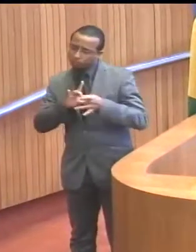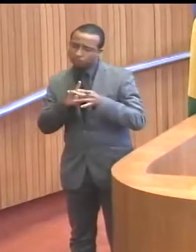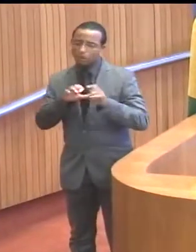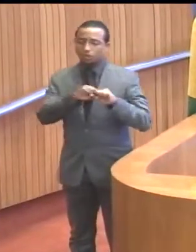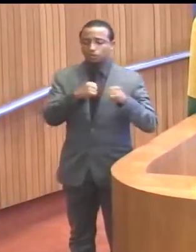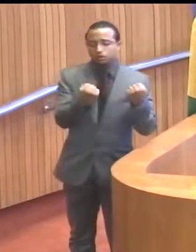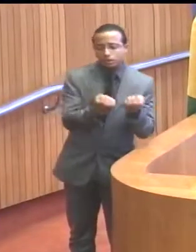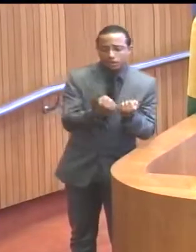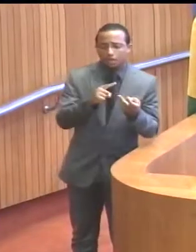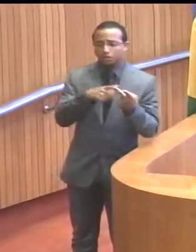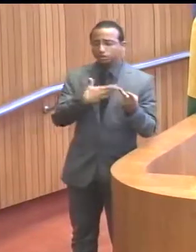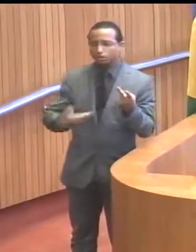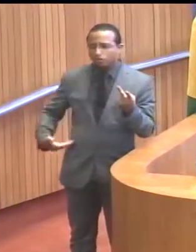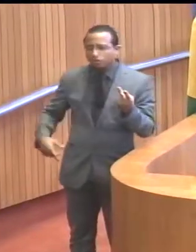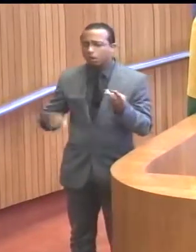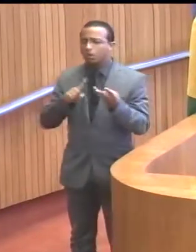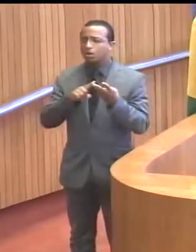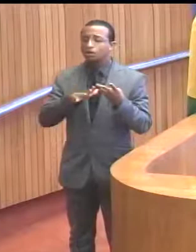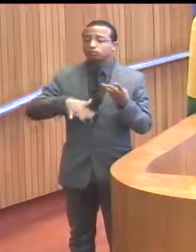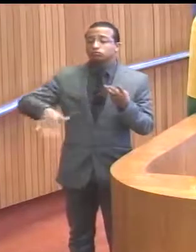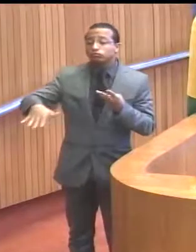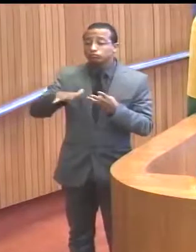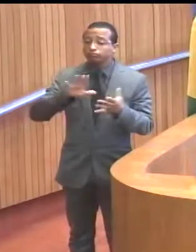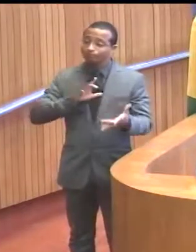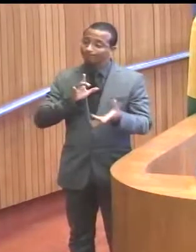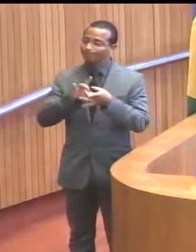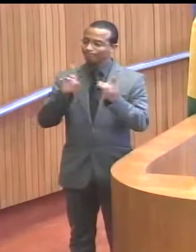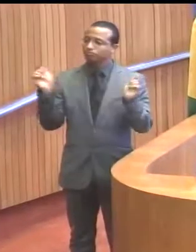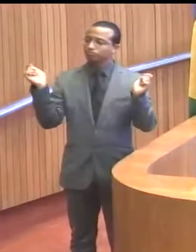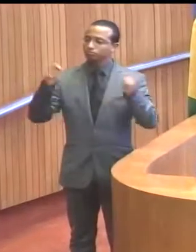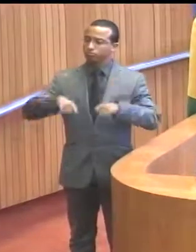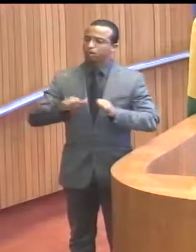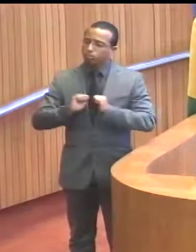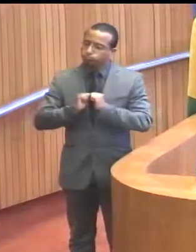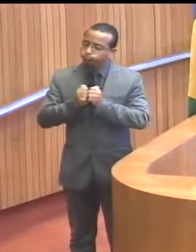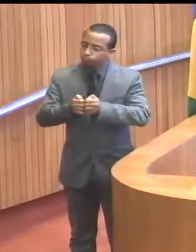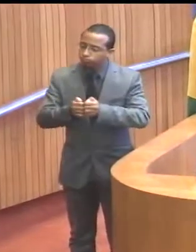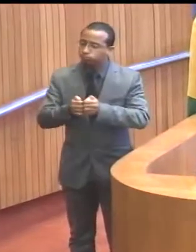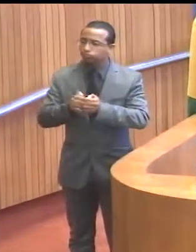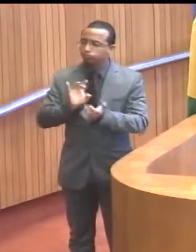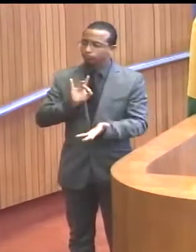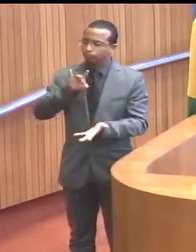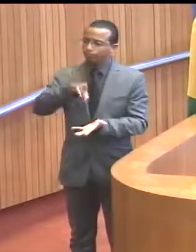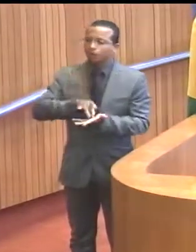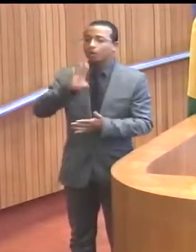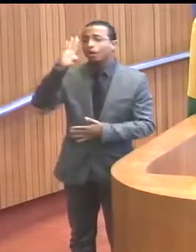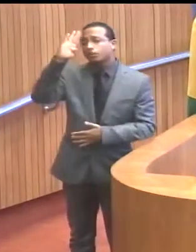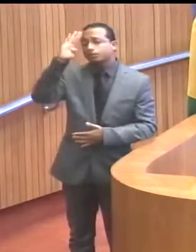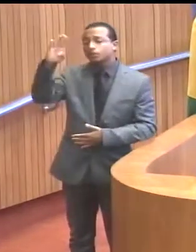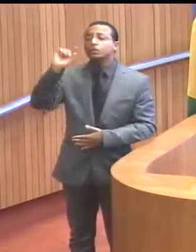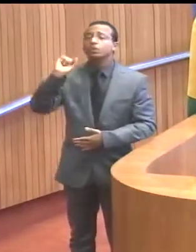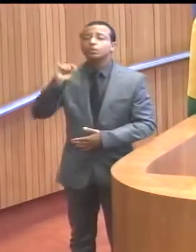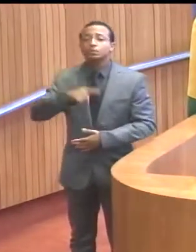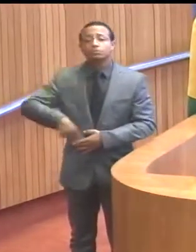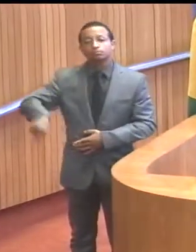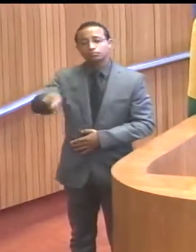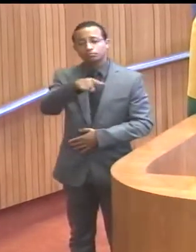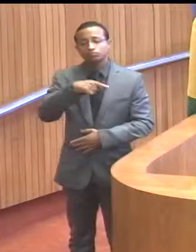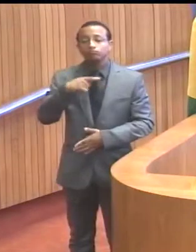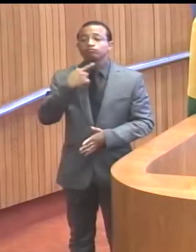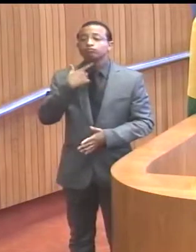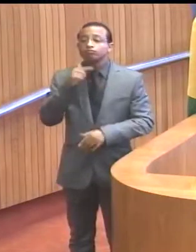sociedade civil organizada, para que juntos venha realmente efetivar o princípio que todos nós